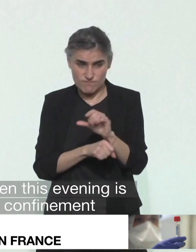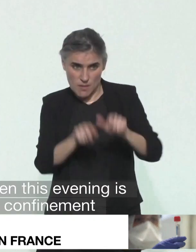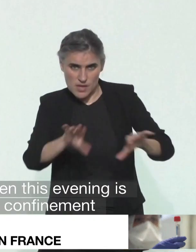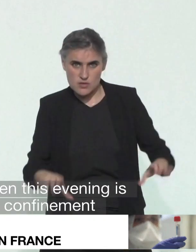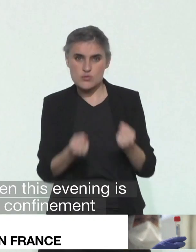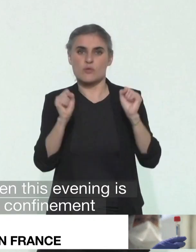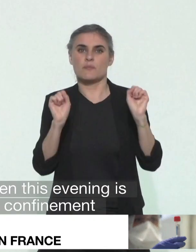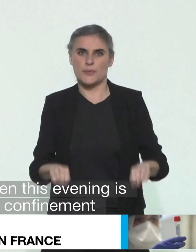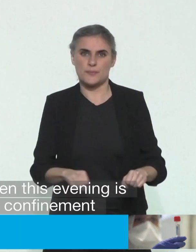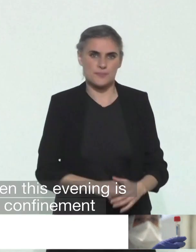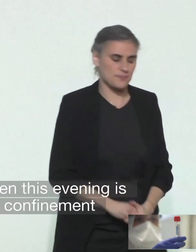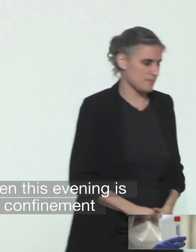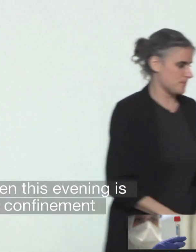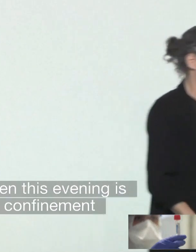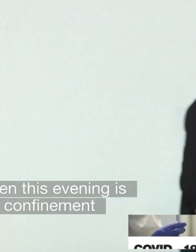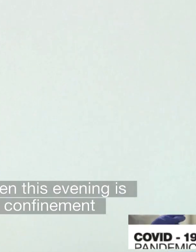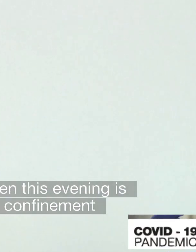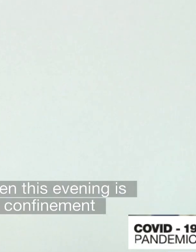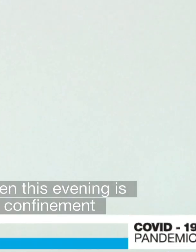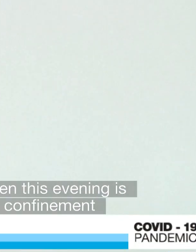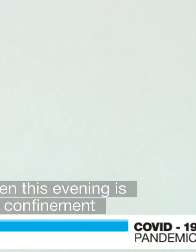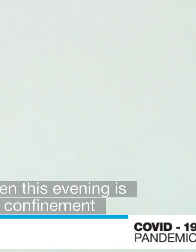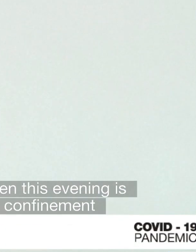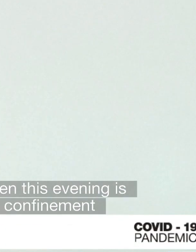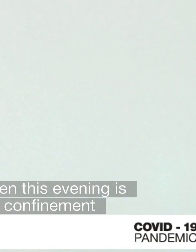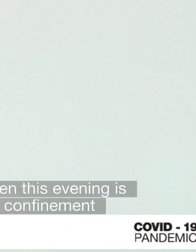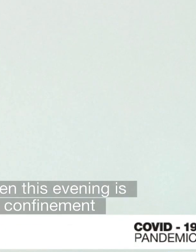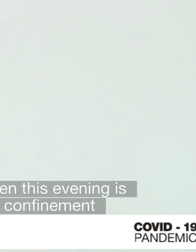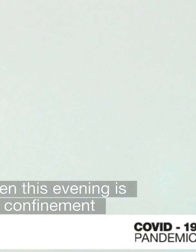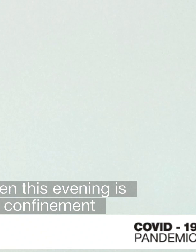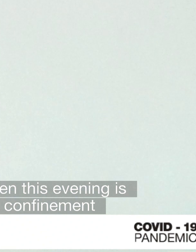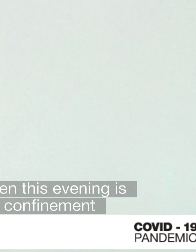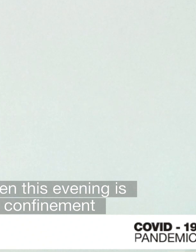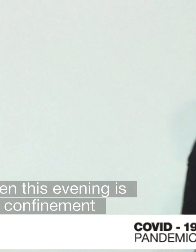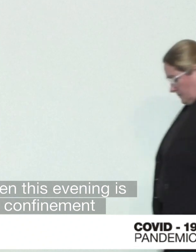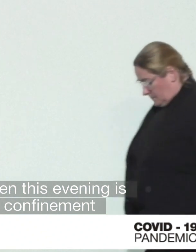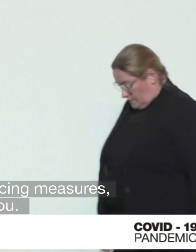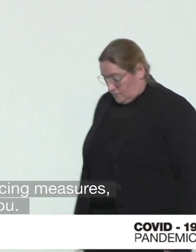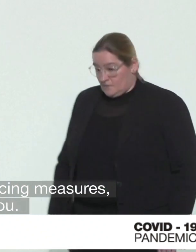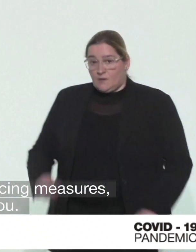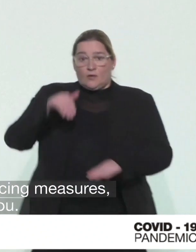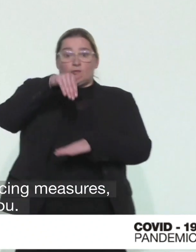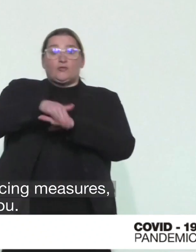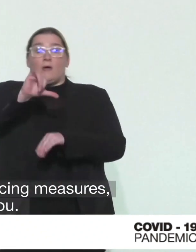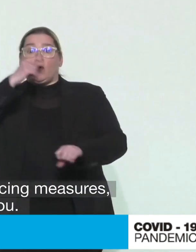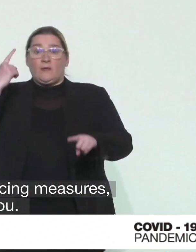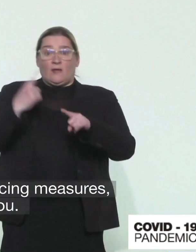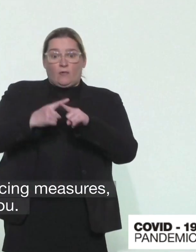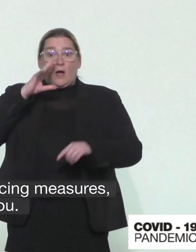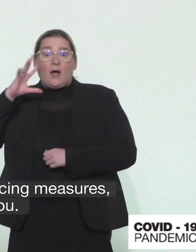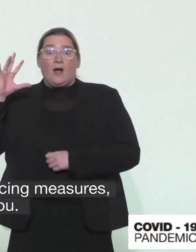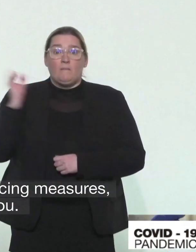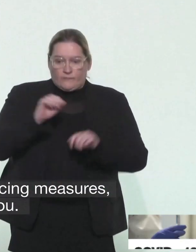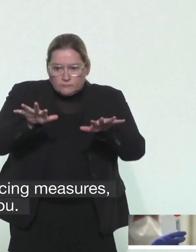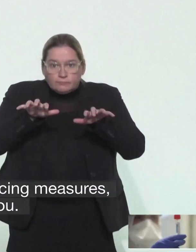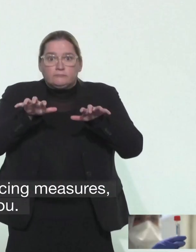Le premier signe de ralentissement observé ce soir est lié à votre bon respect du confinement, à votre bon